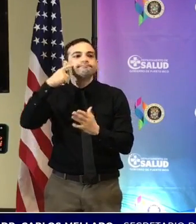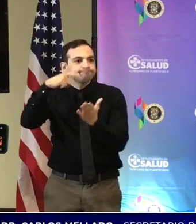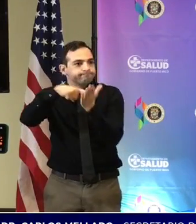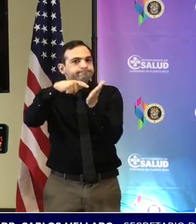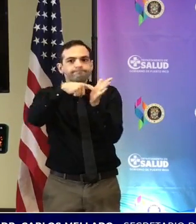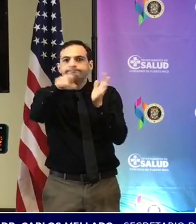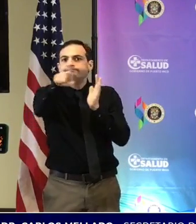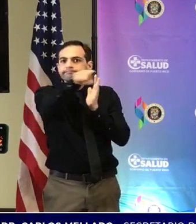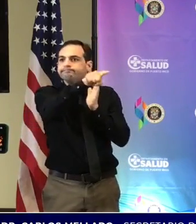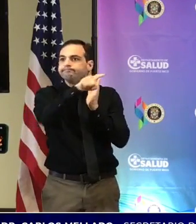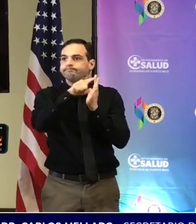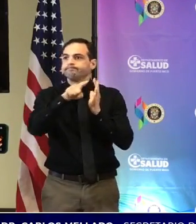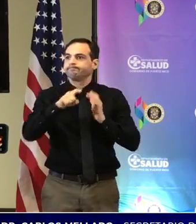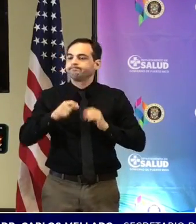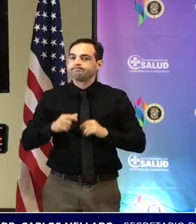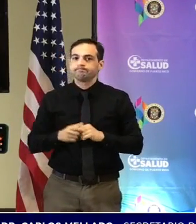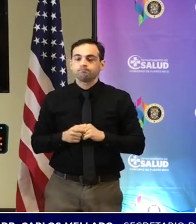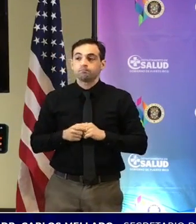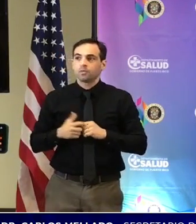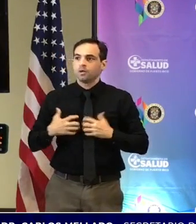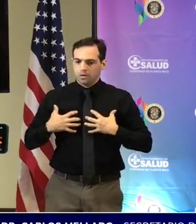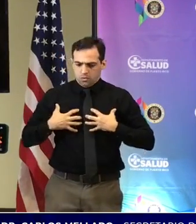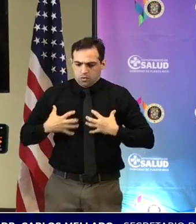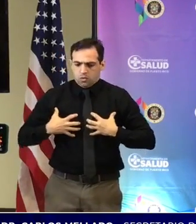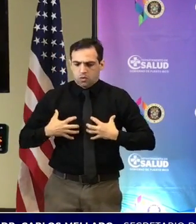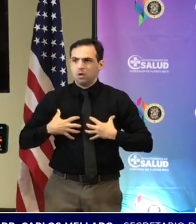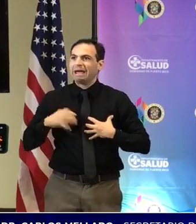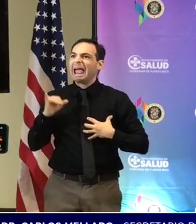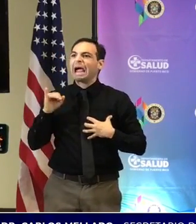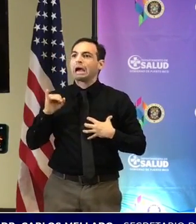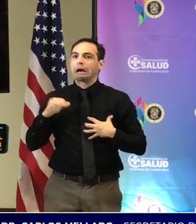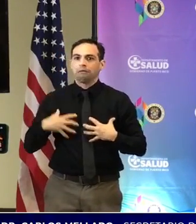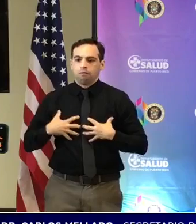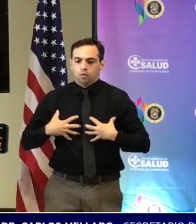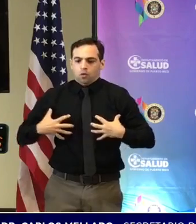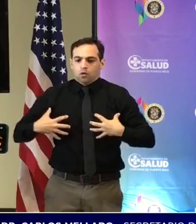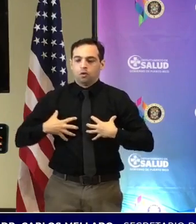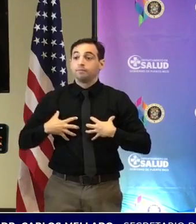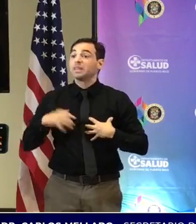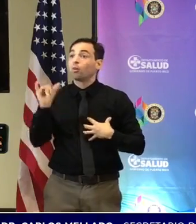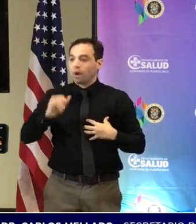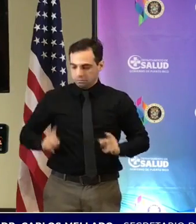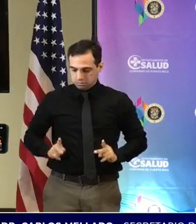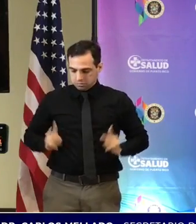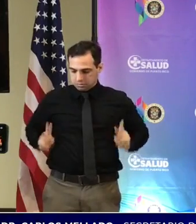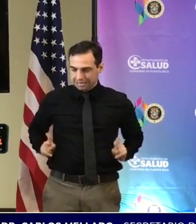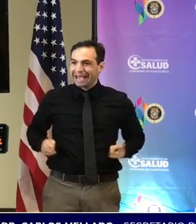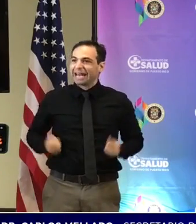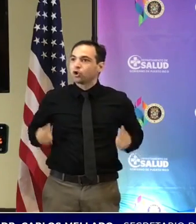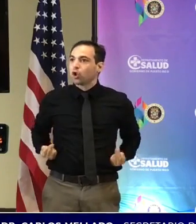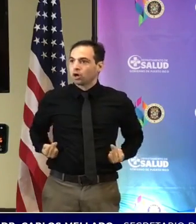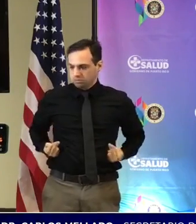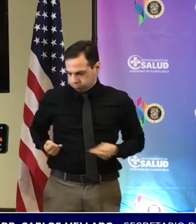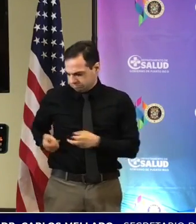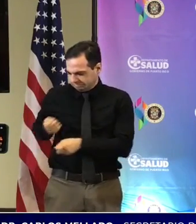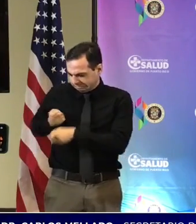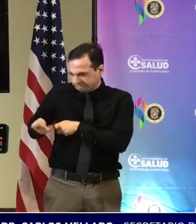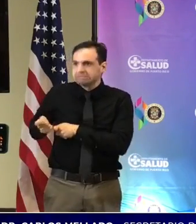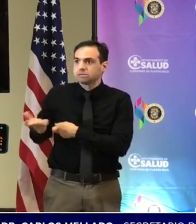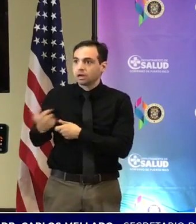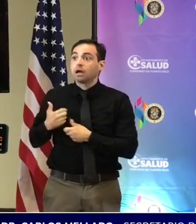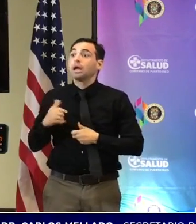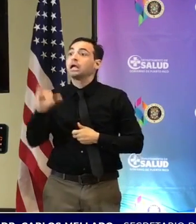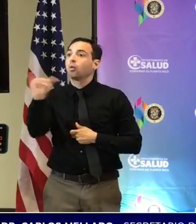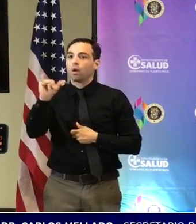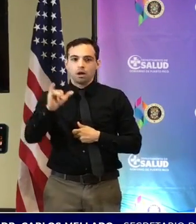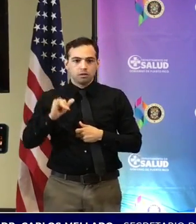ocasiona neumonía, se ha visto que ocasiona problemas a nivel renal, se ha visto que ocasiona problemas incluso a nivel